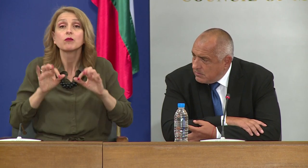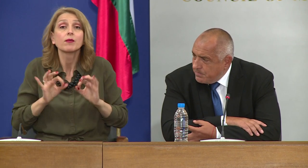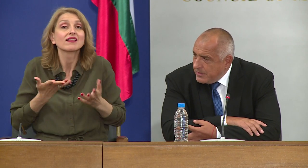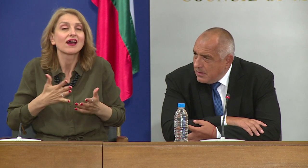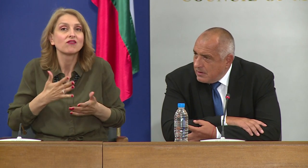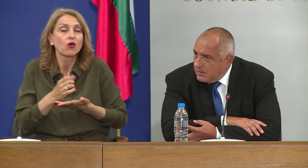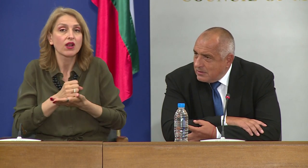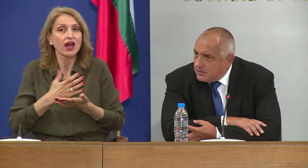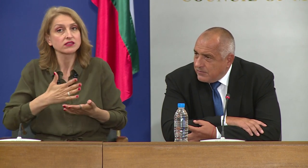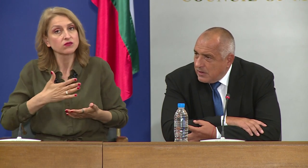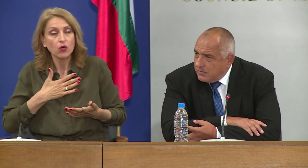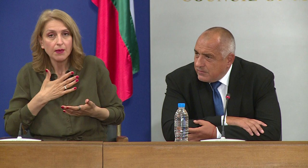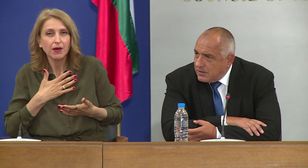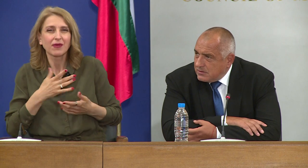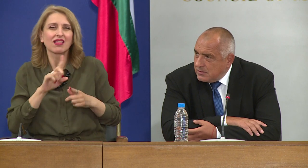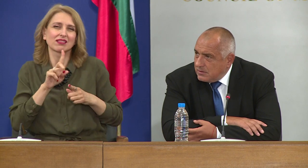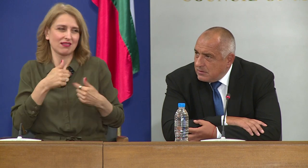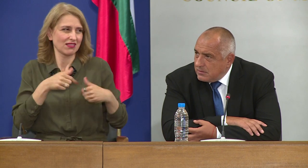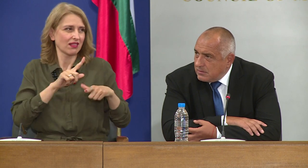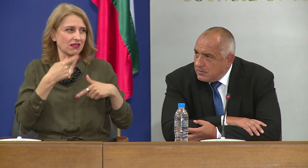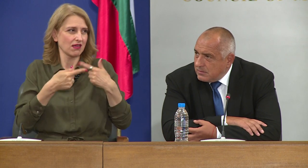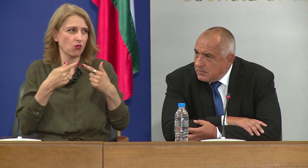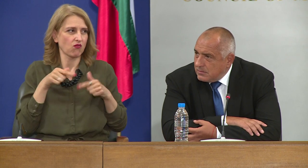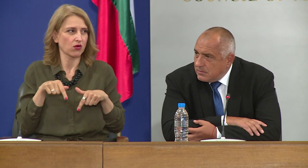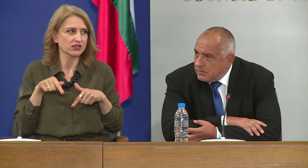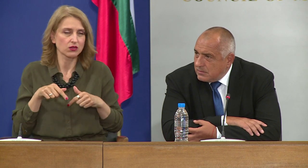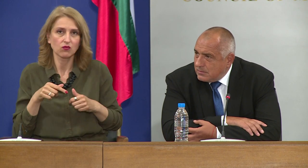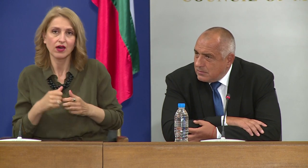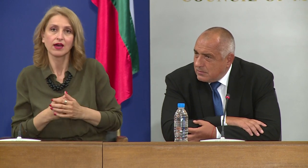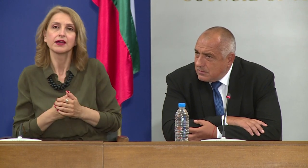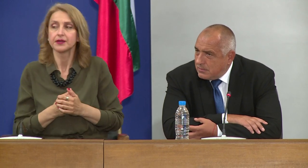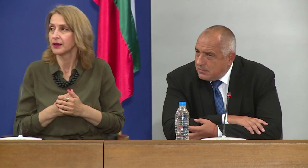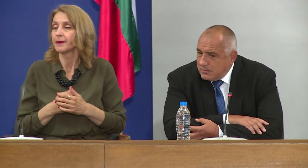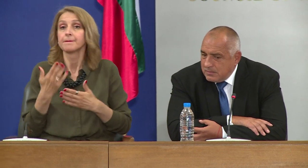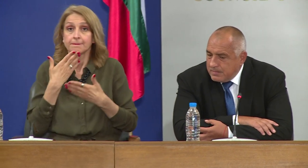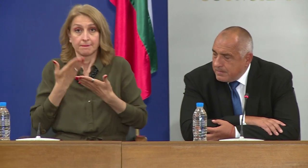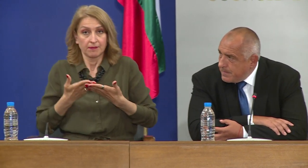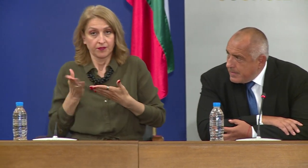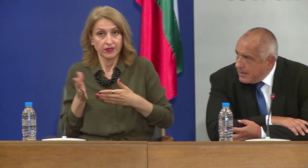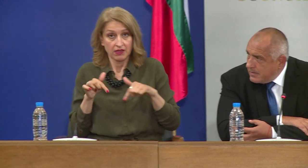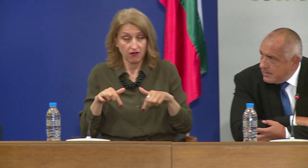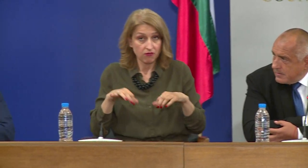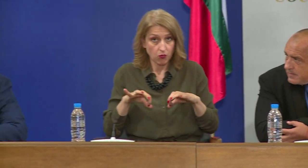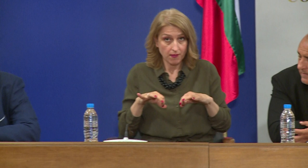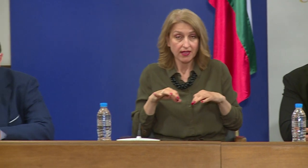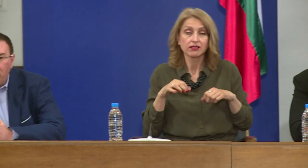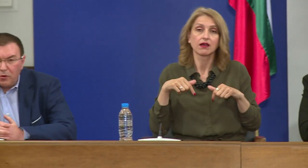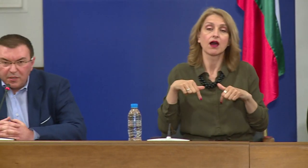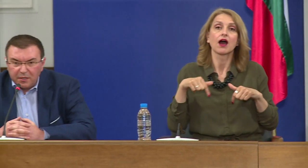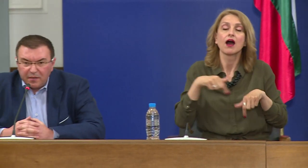да не се вкарвам в тази... Благодаря, господин премьер. В момента в